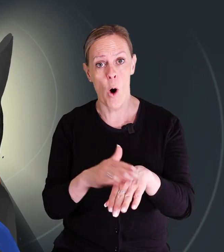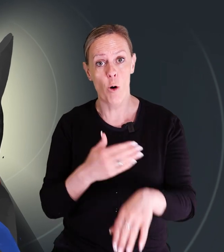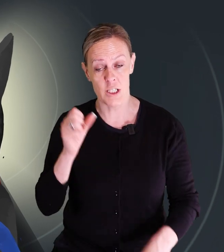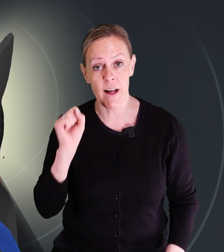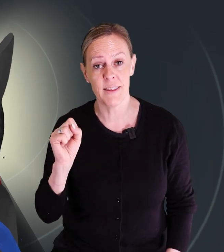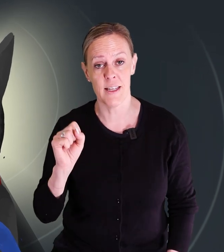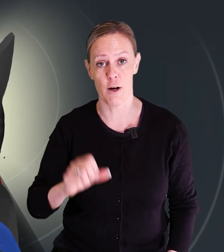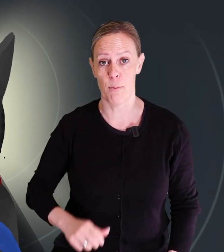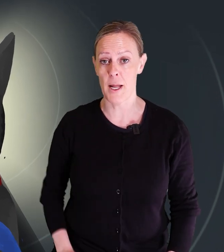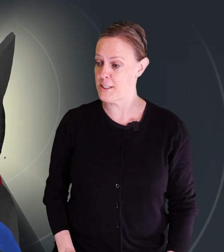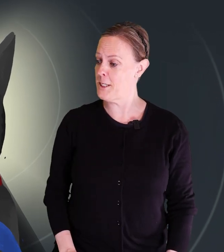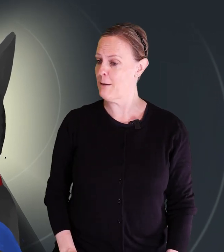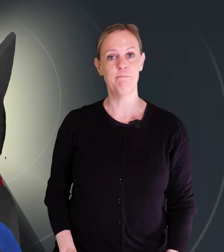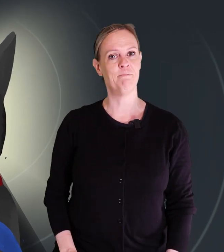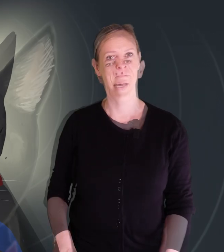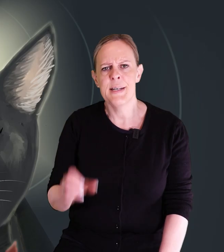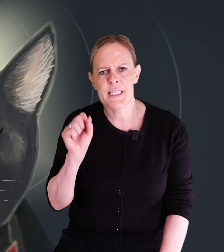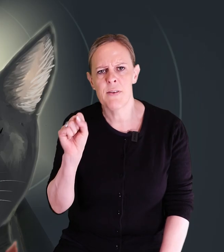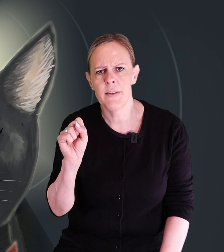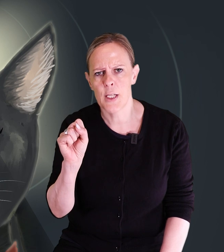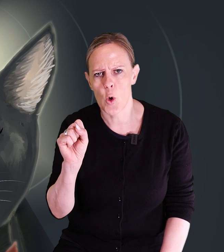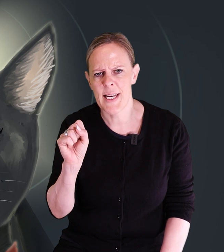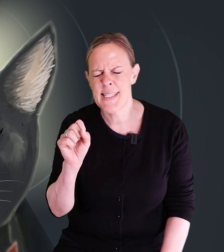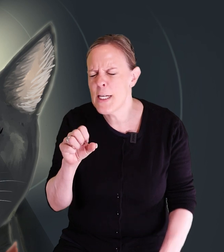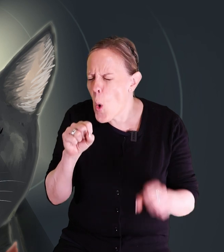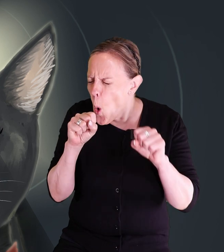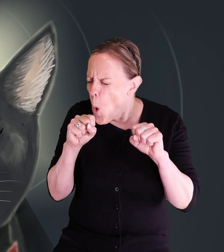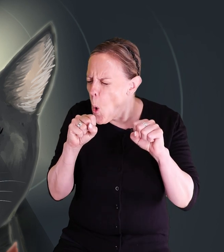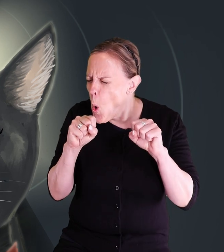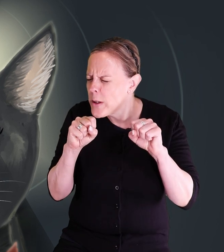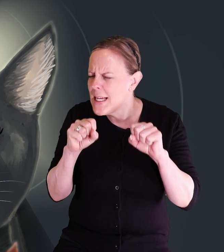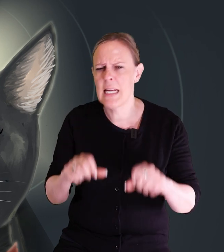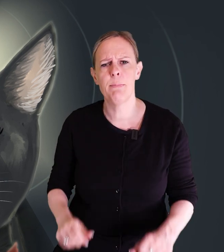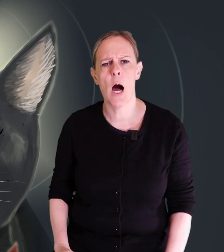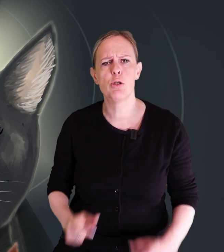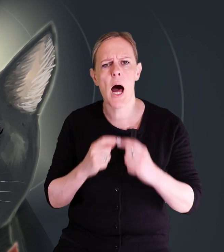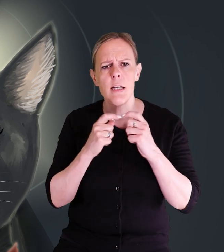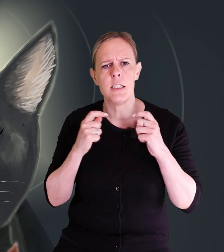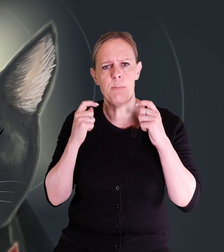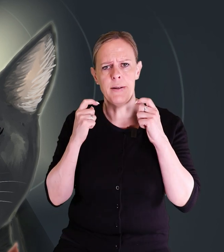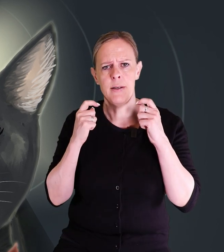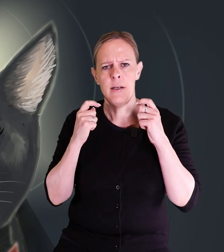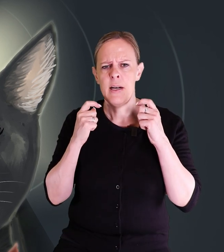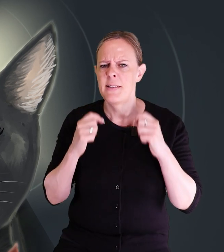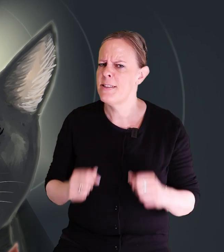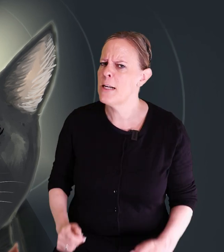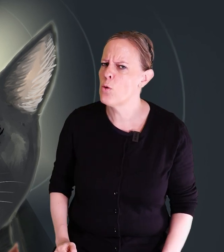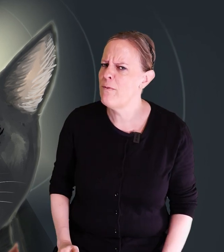och Svanter ska få plats i det. Svanter håller i sig hårt i lilla Miao's halsband. Det känns då